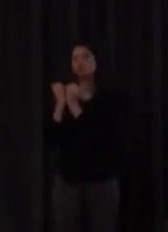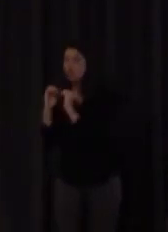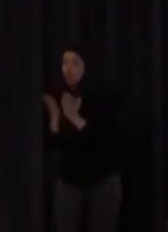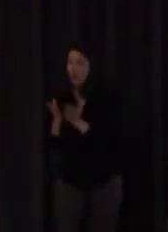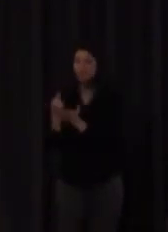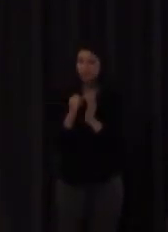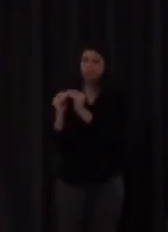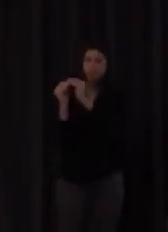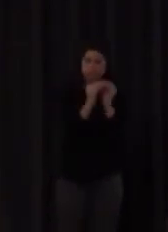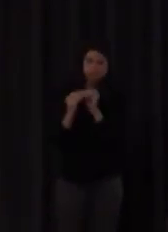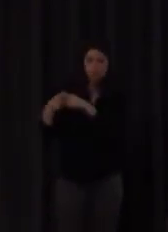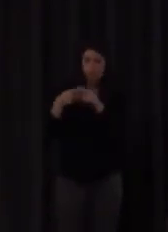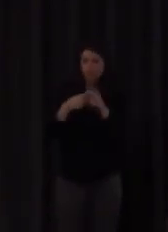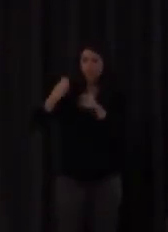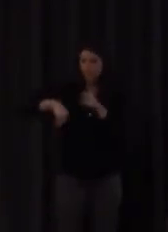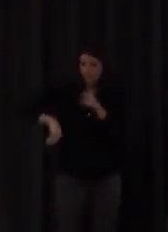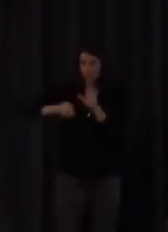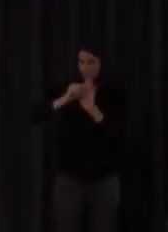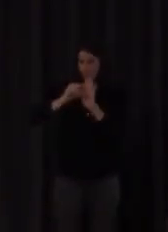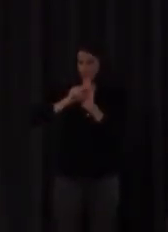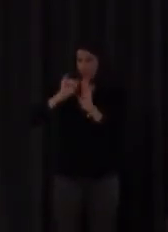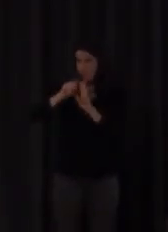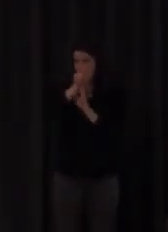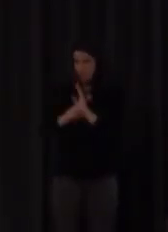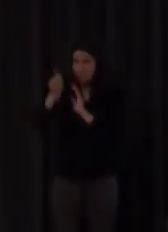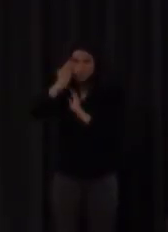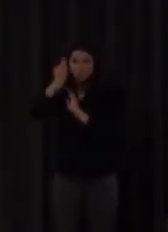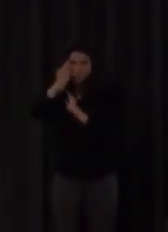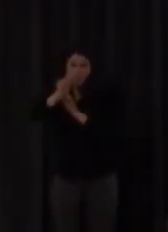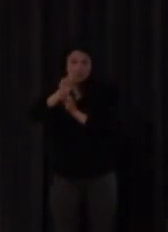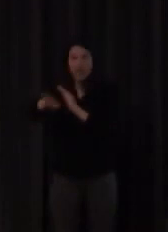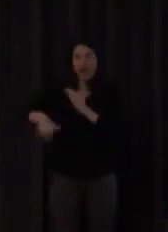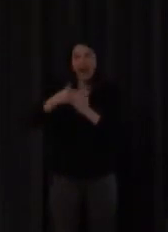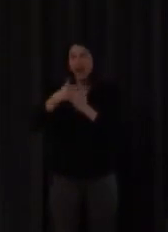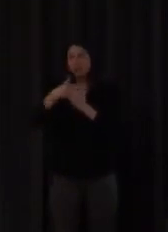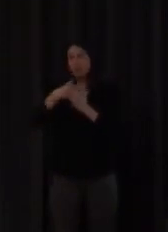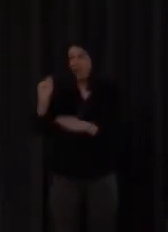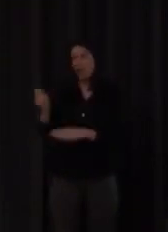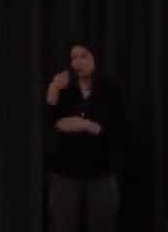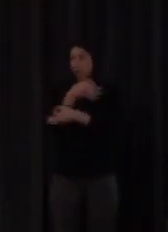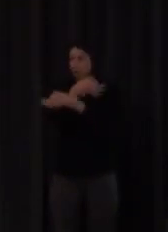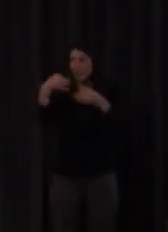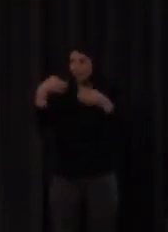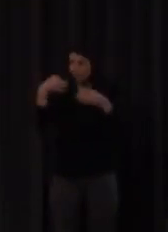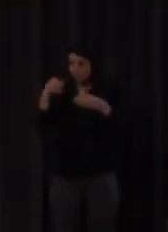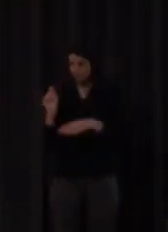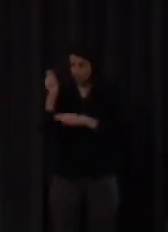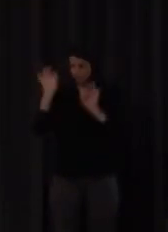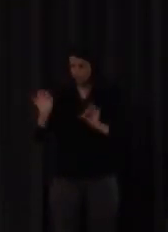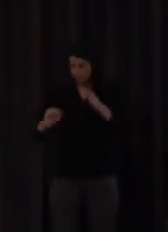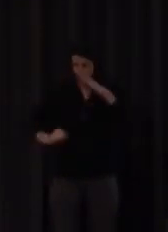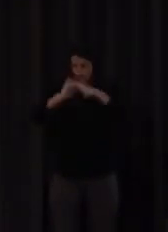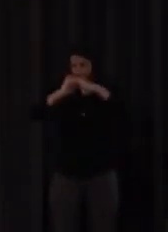discípulos suponiendo decimos que este alto grado de perfección del que todavía se haya muy